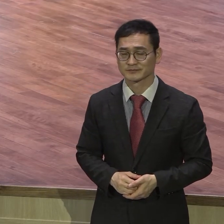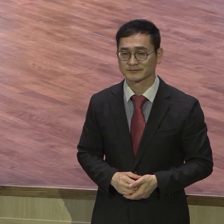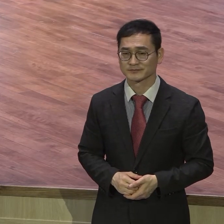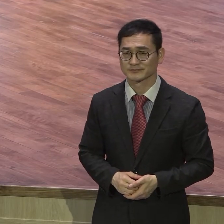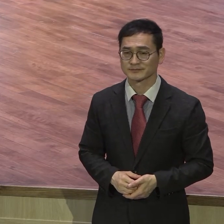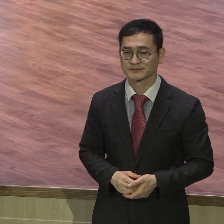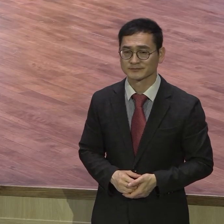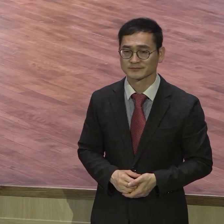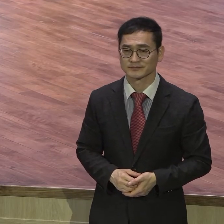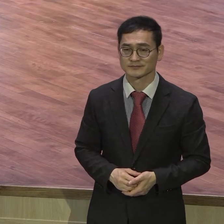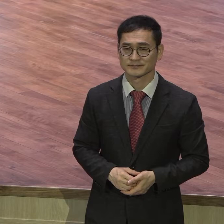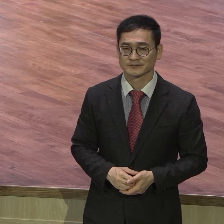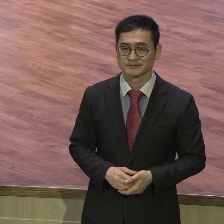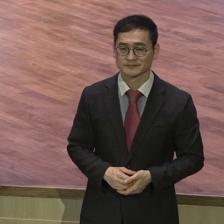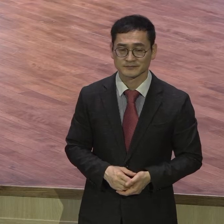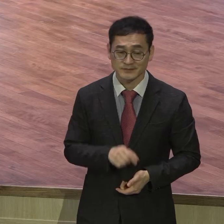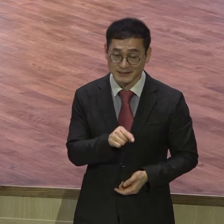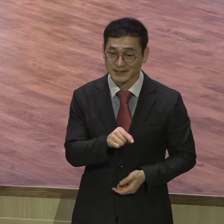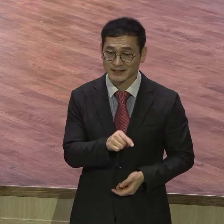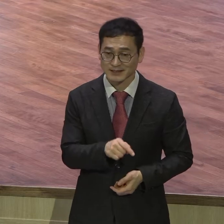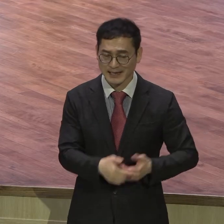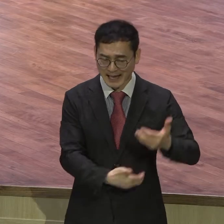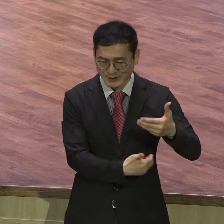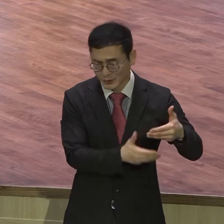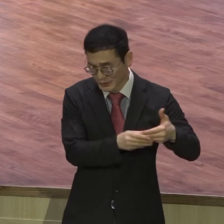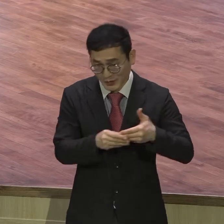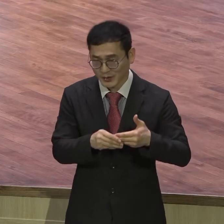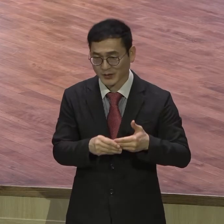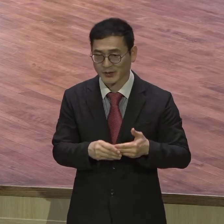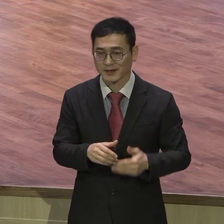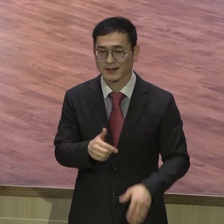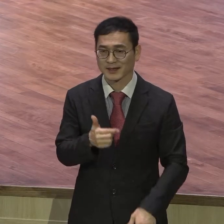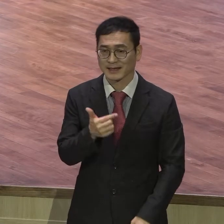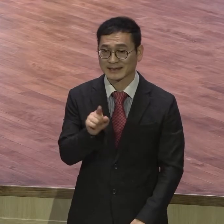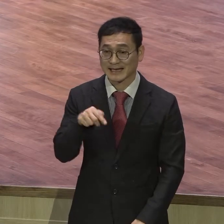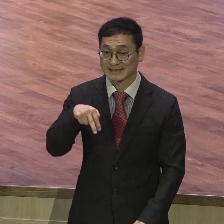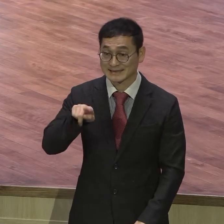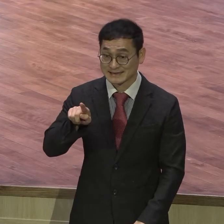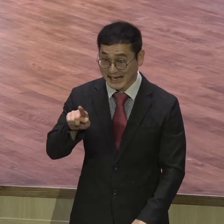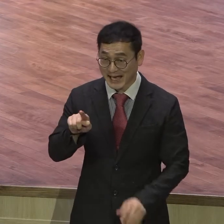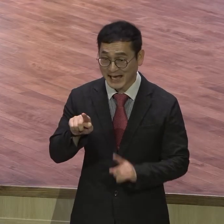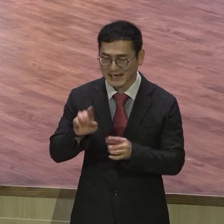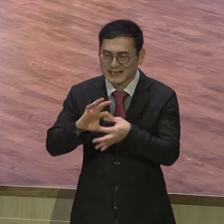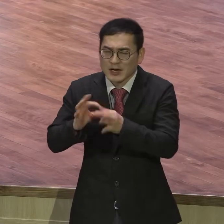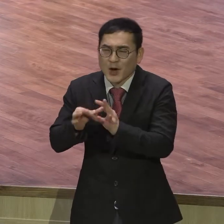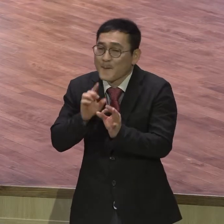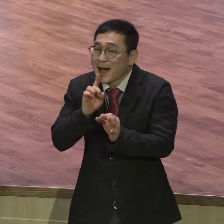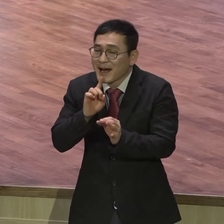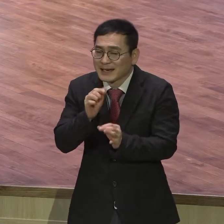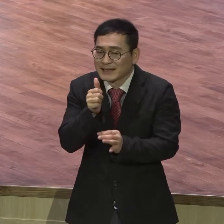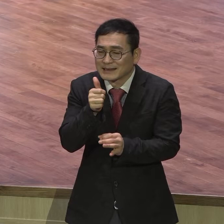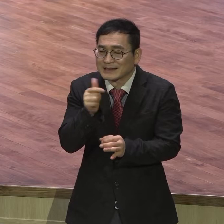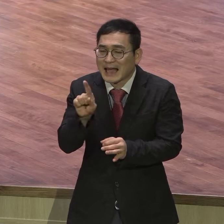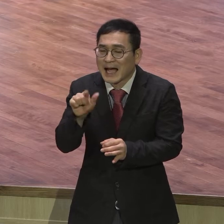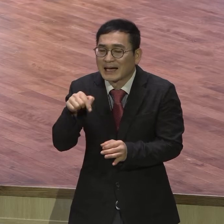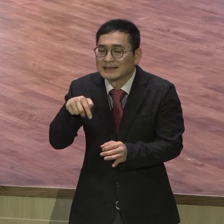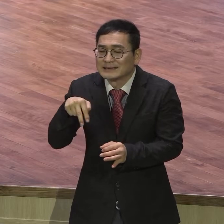히브리어말로 나싸 나싸는 번쩍 들어서 품에 안아주시오 번쩍 들어서 그냥